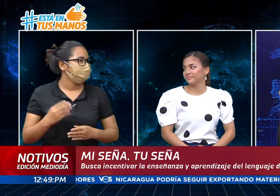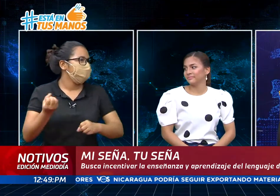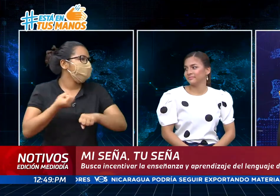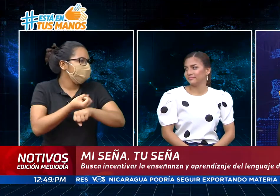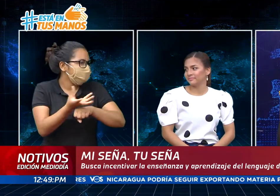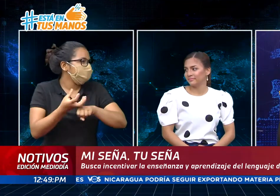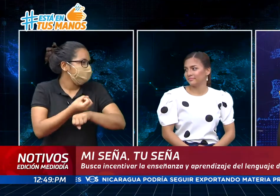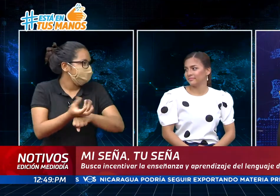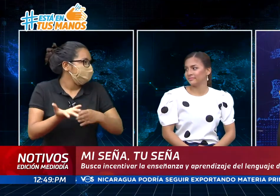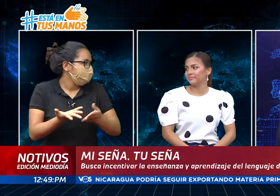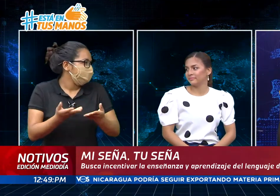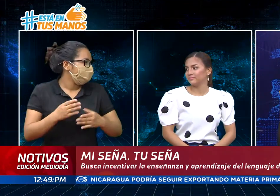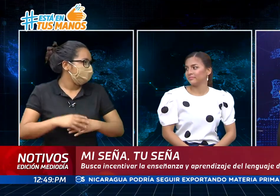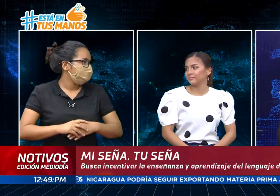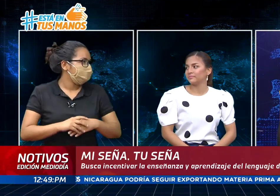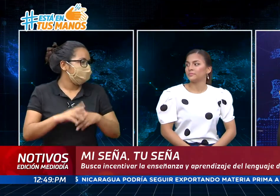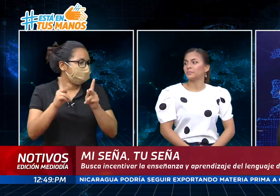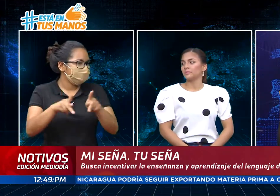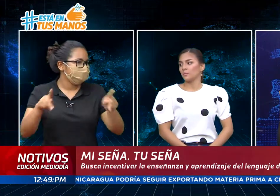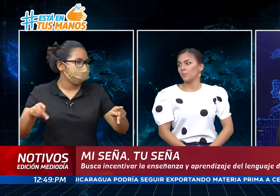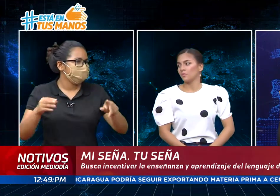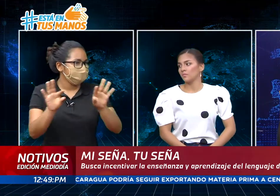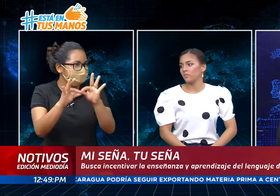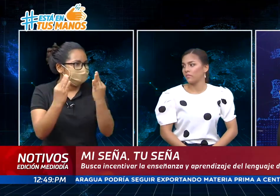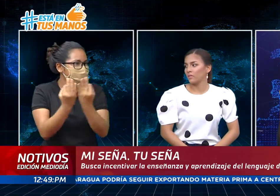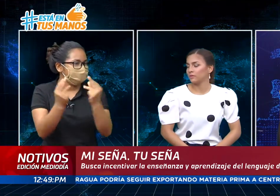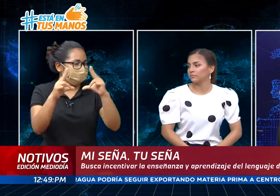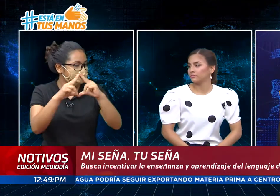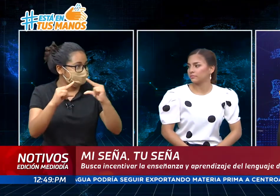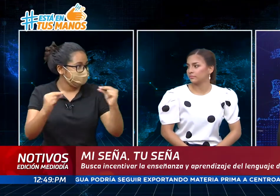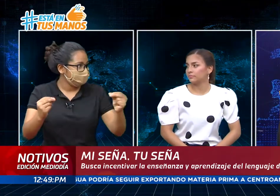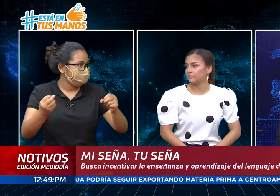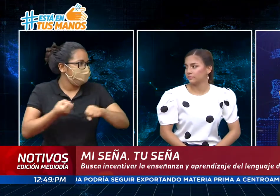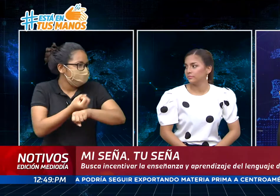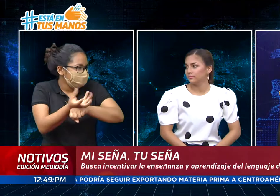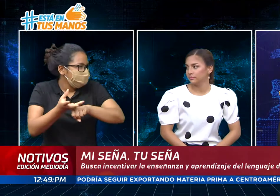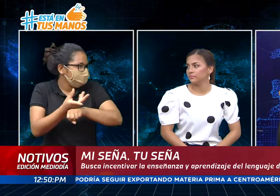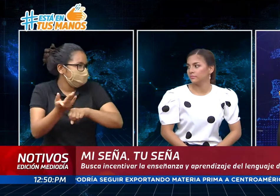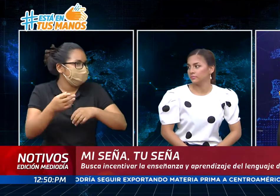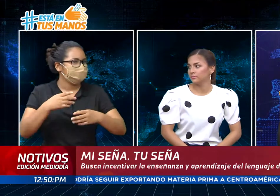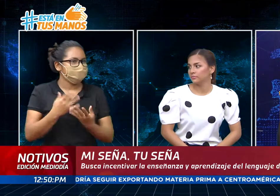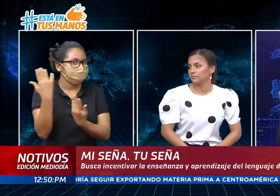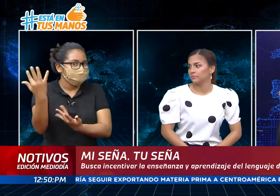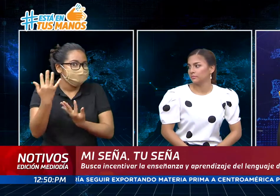dar Indira para todas las familias nicaragüenses que están a la expectativa de mi seña, seña?